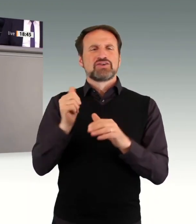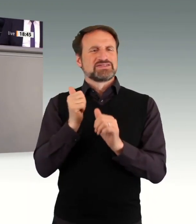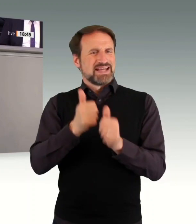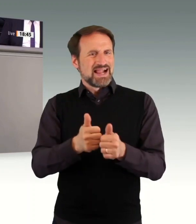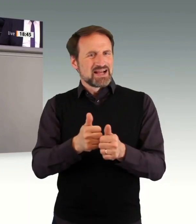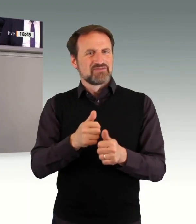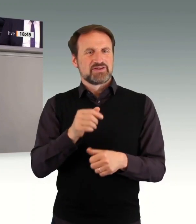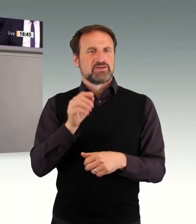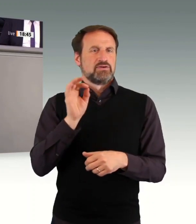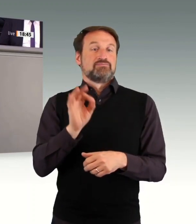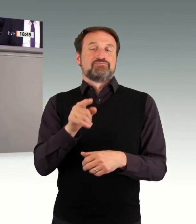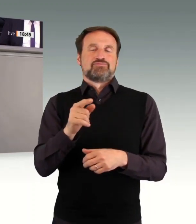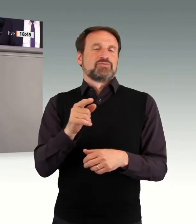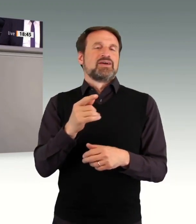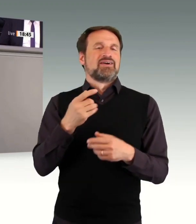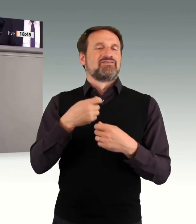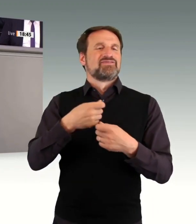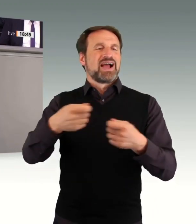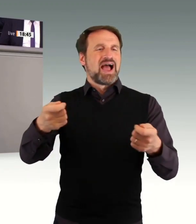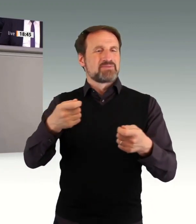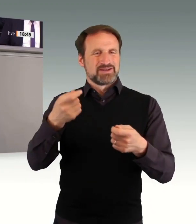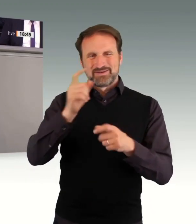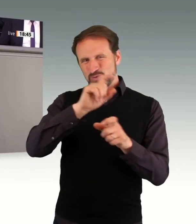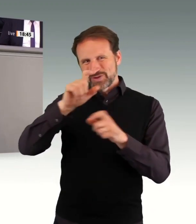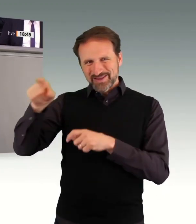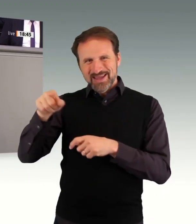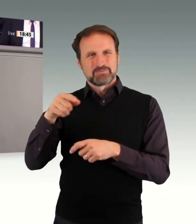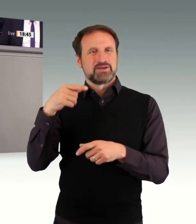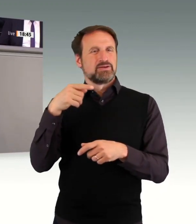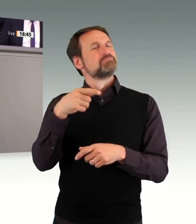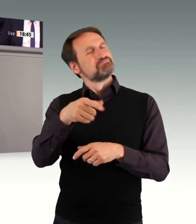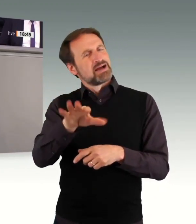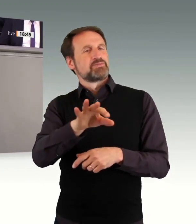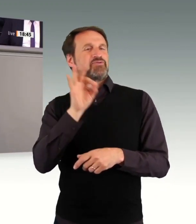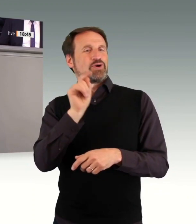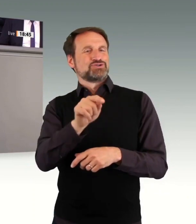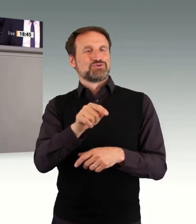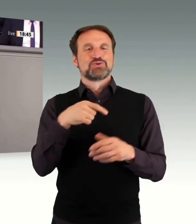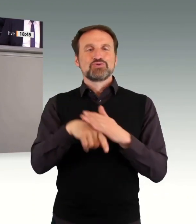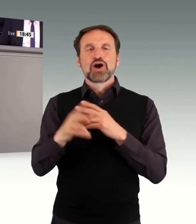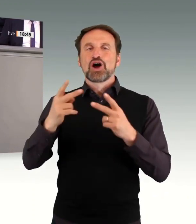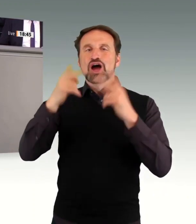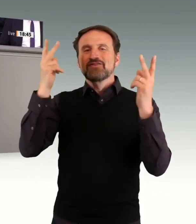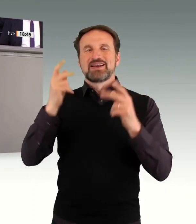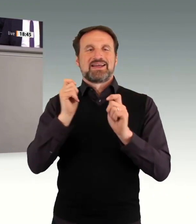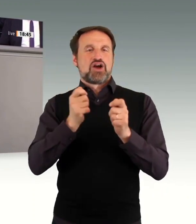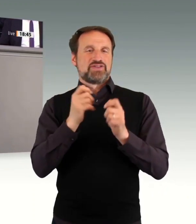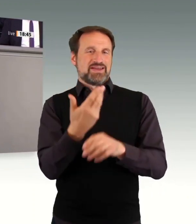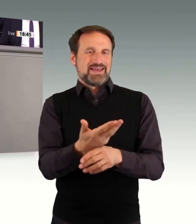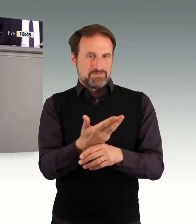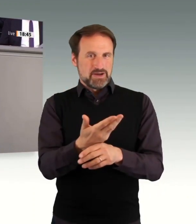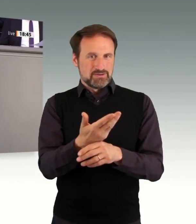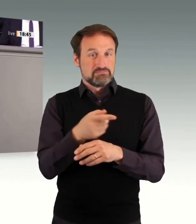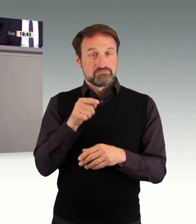Nachteilsausgleich aufgrund der anstehenden Erhöhung des Mindestlohns auf 12 Euro. In der öffentlichen Anhörung hat die BAG